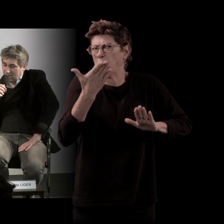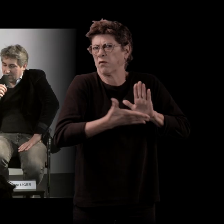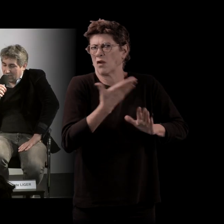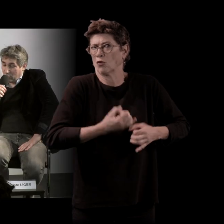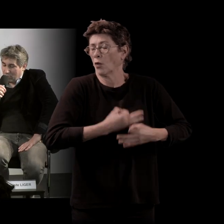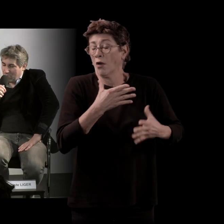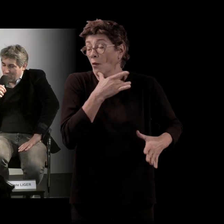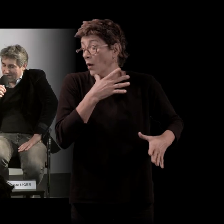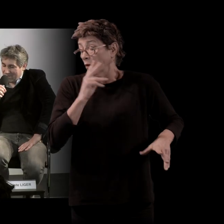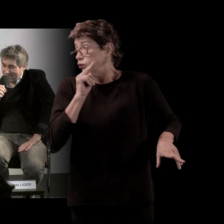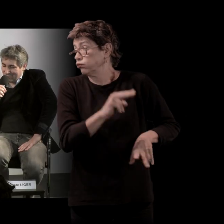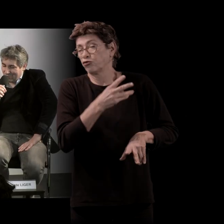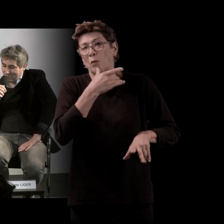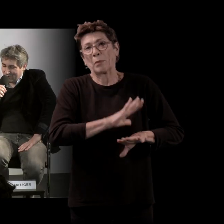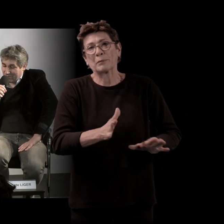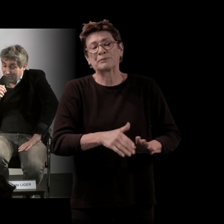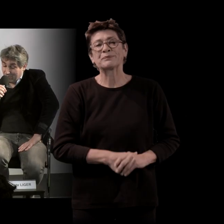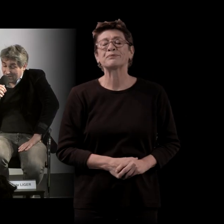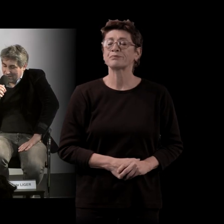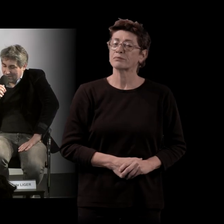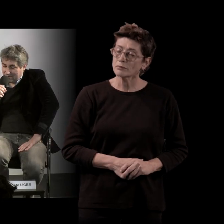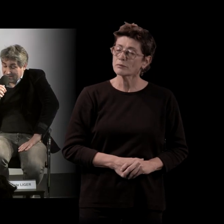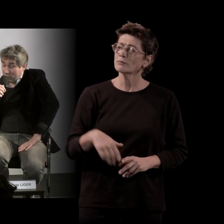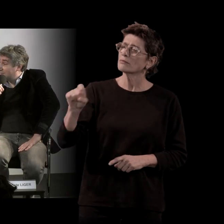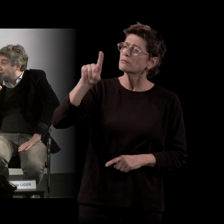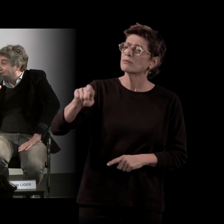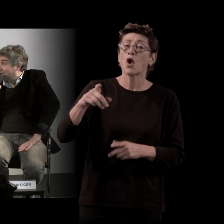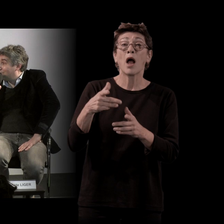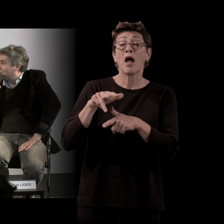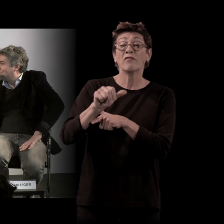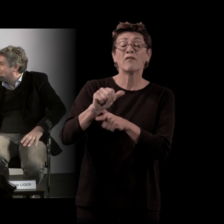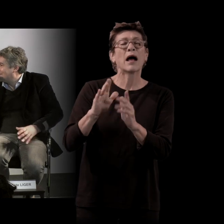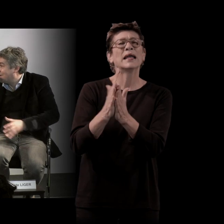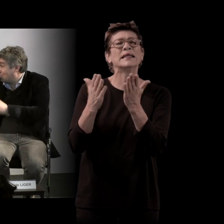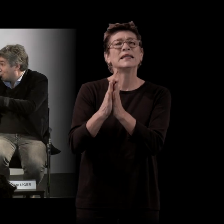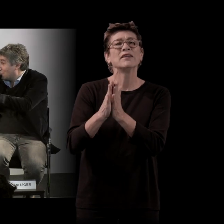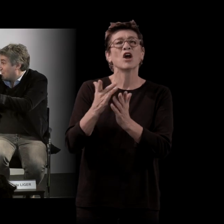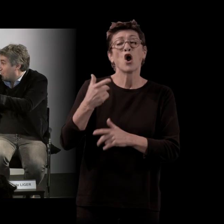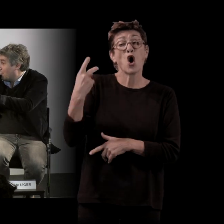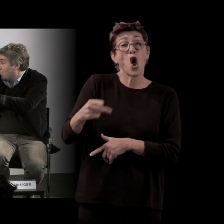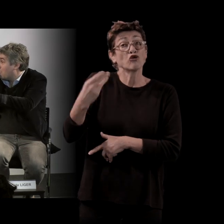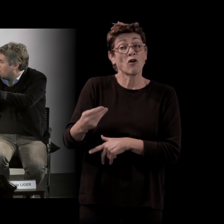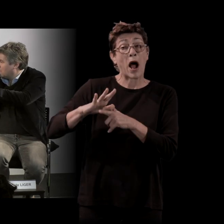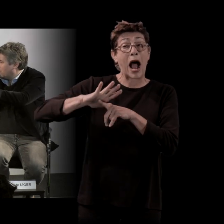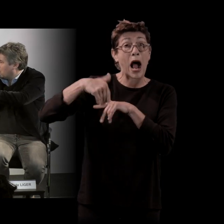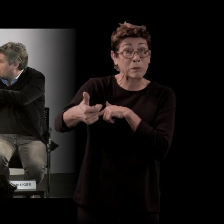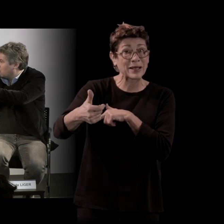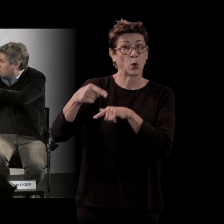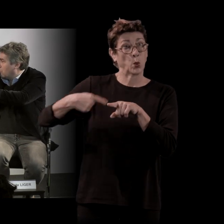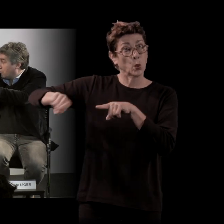Alors, au moment où allaient paraître leurs enfants après eux, il y a eu la série télé entre-temps qui a été faite, qui est sortie à peu près au même moment qui a été diffusée en novembre. En novembre,